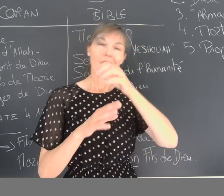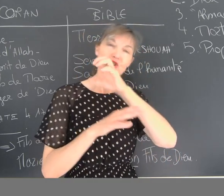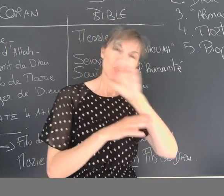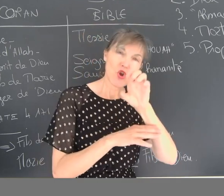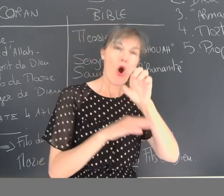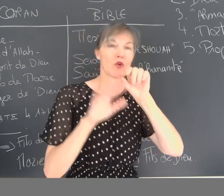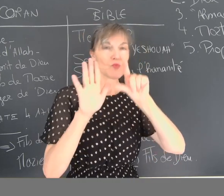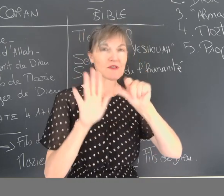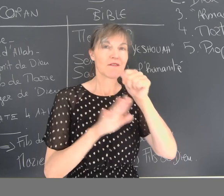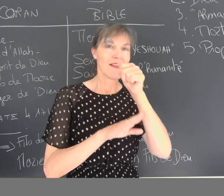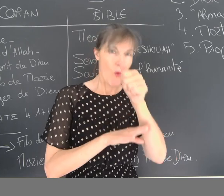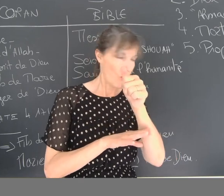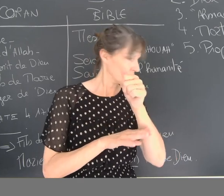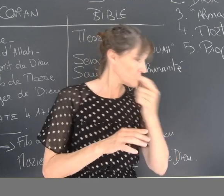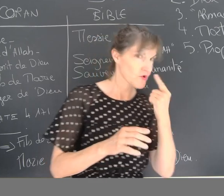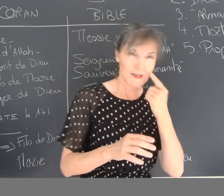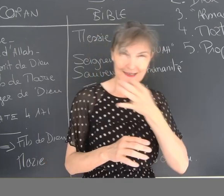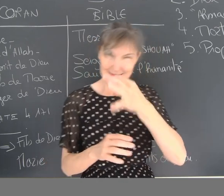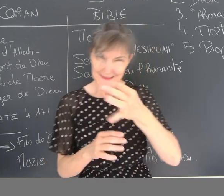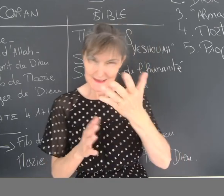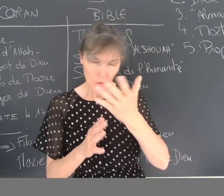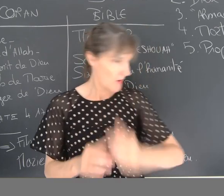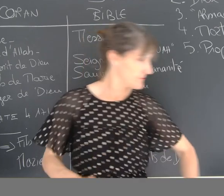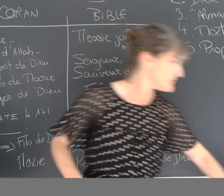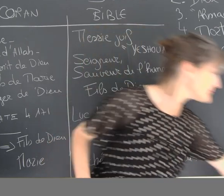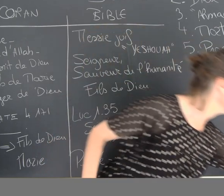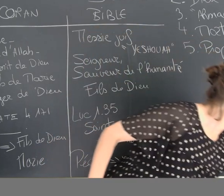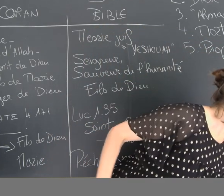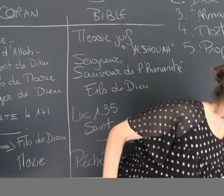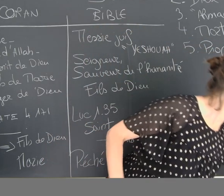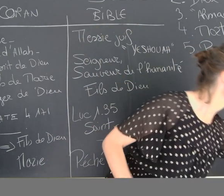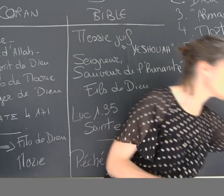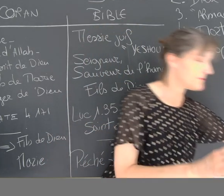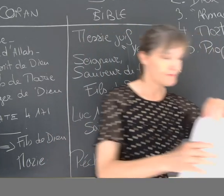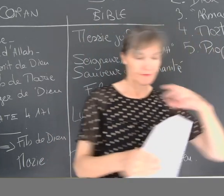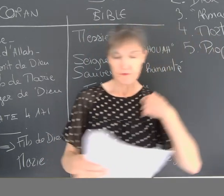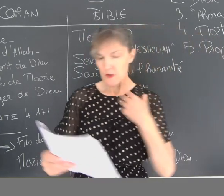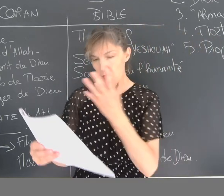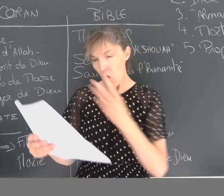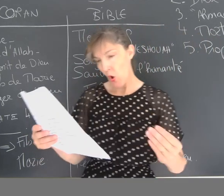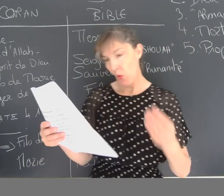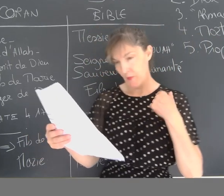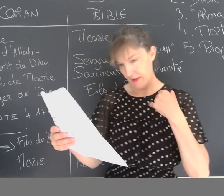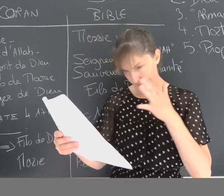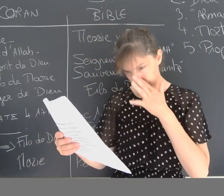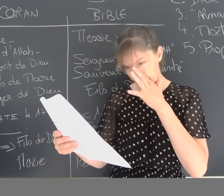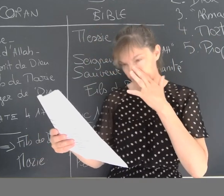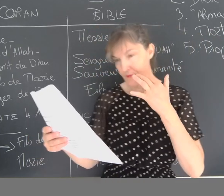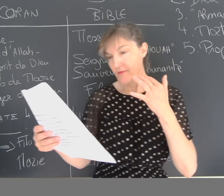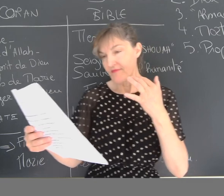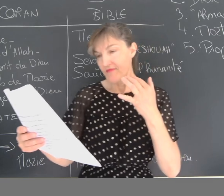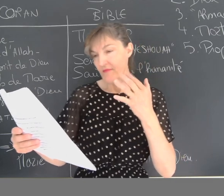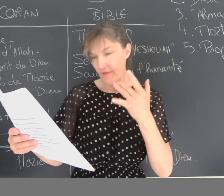.171. Alors, je vais vous dire ce que dit cette Sourate. J'ai recopié.